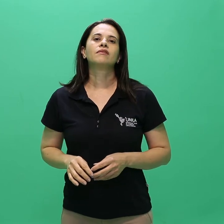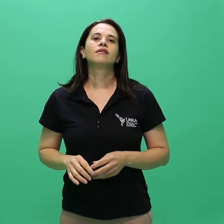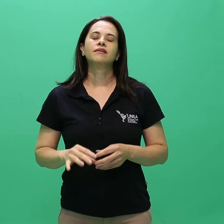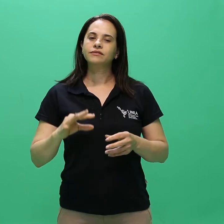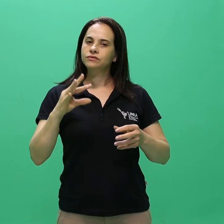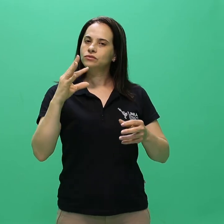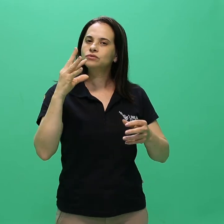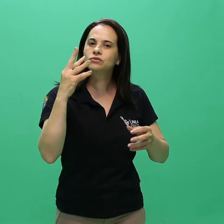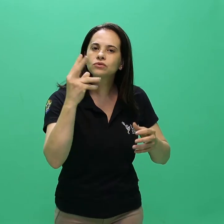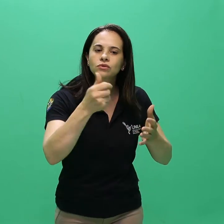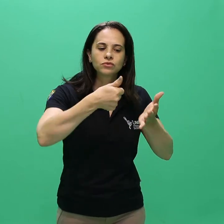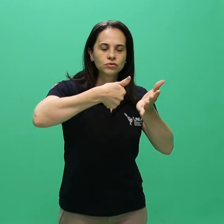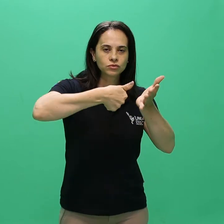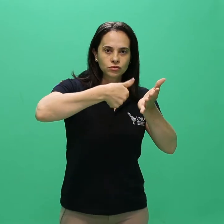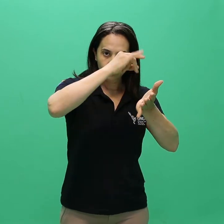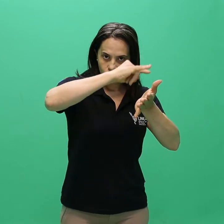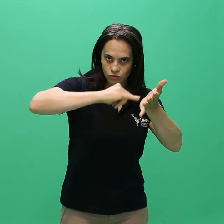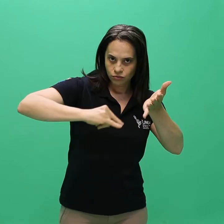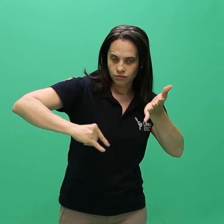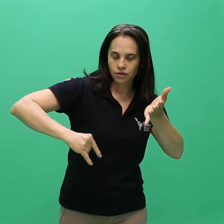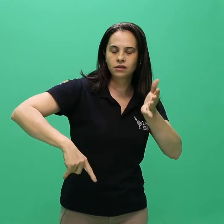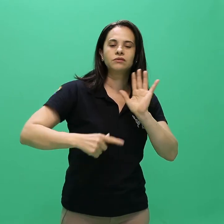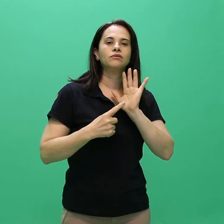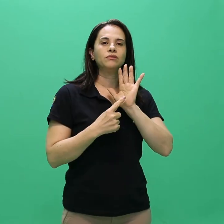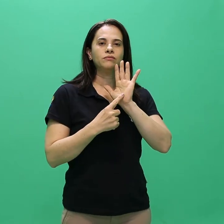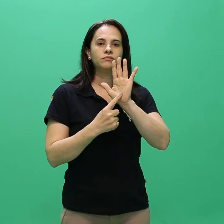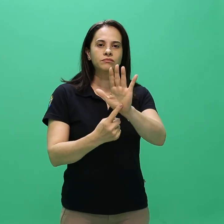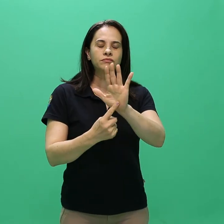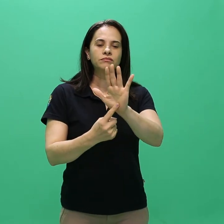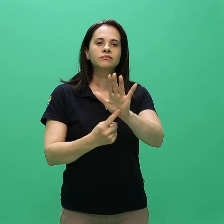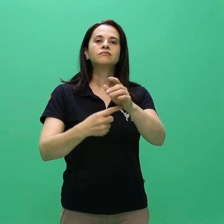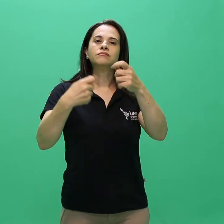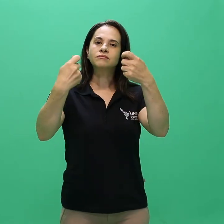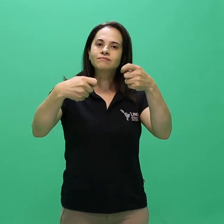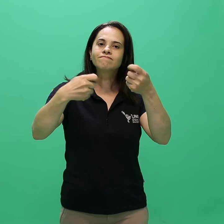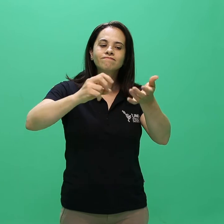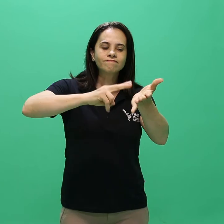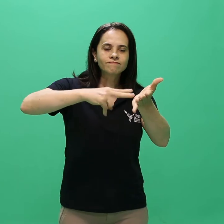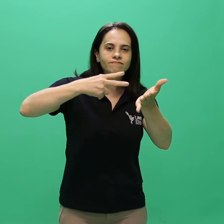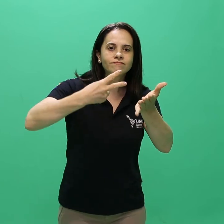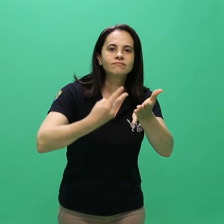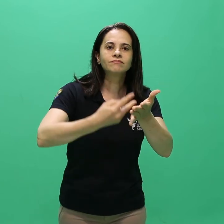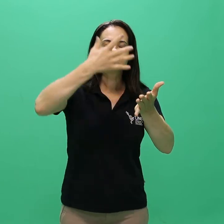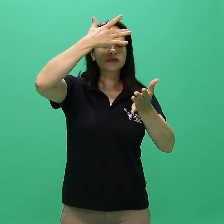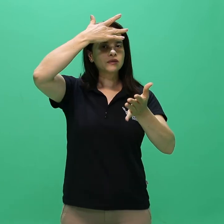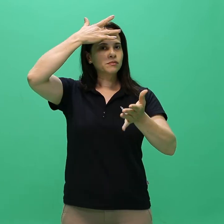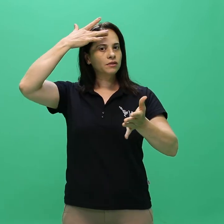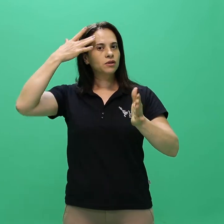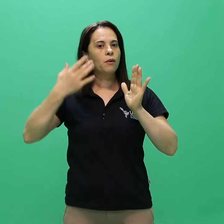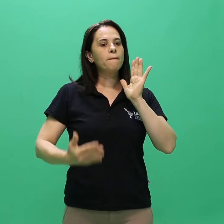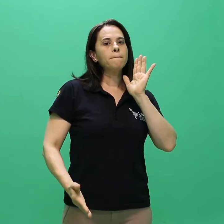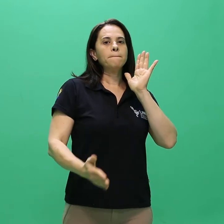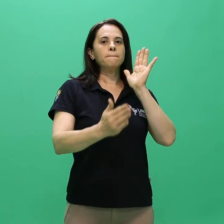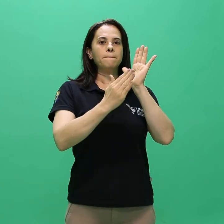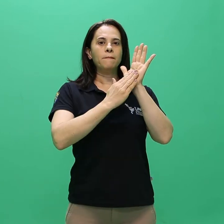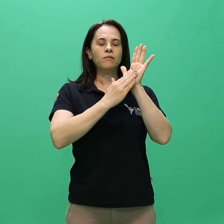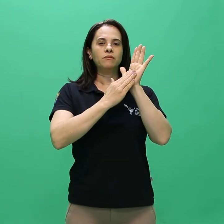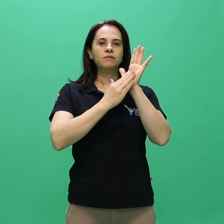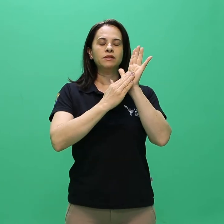expedida deverá estar traduzida por tradutor público juramentado, com exceção dos